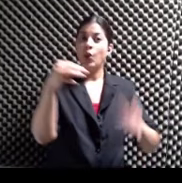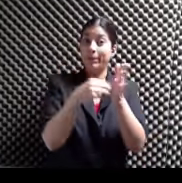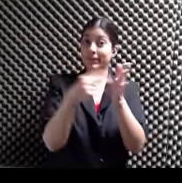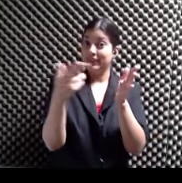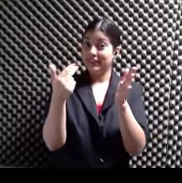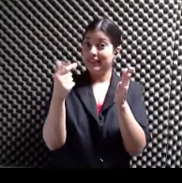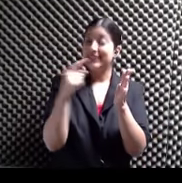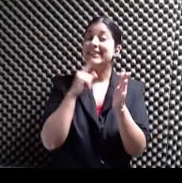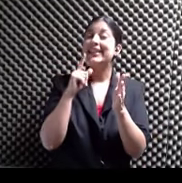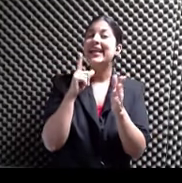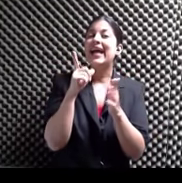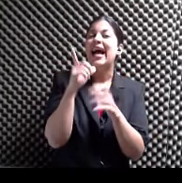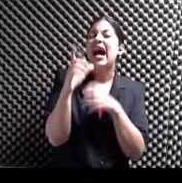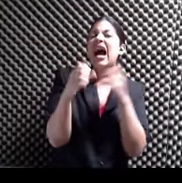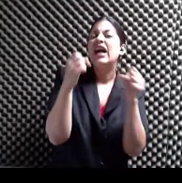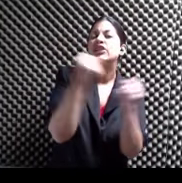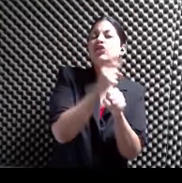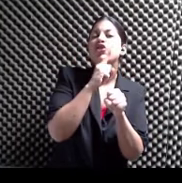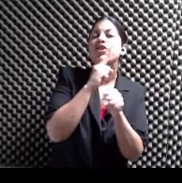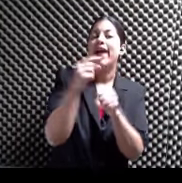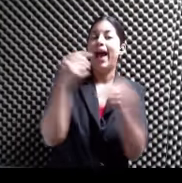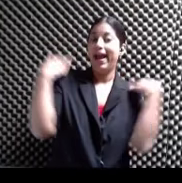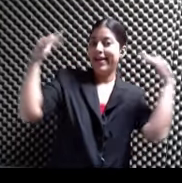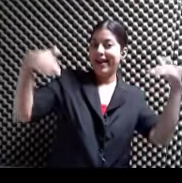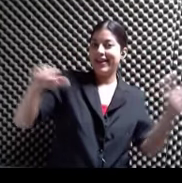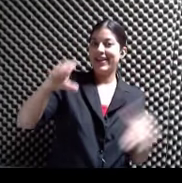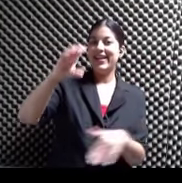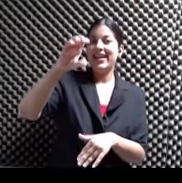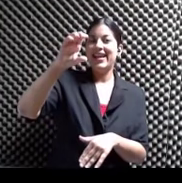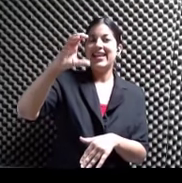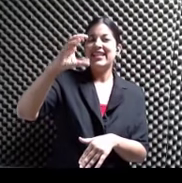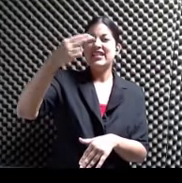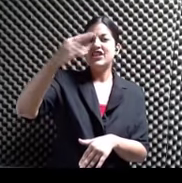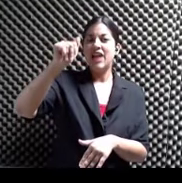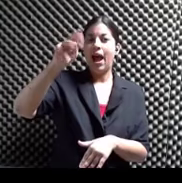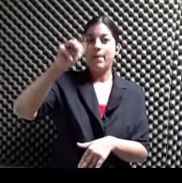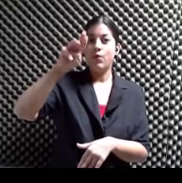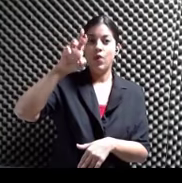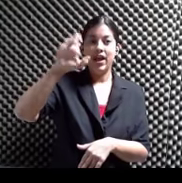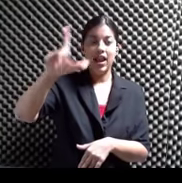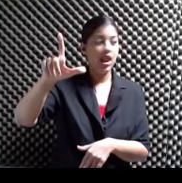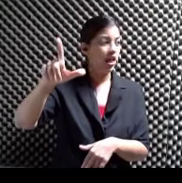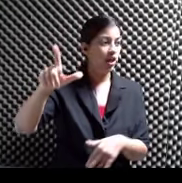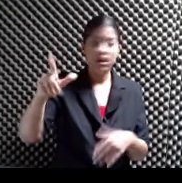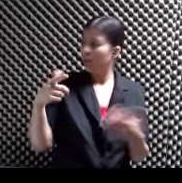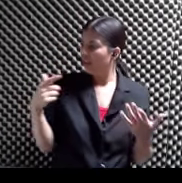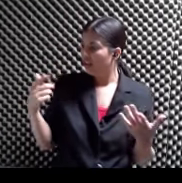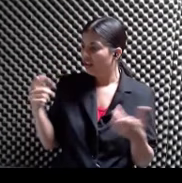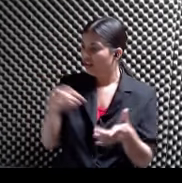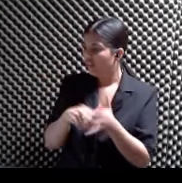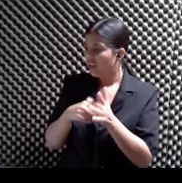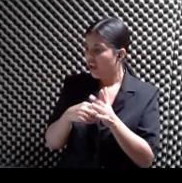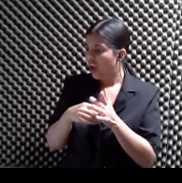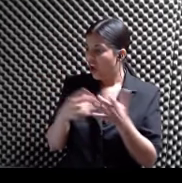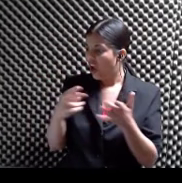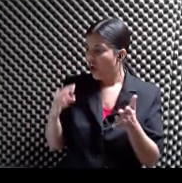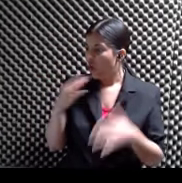Arcángel Chamuel Chamuel con CH ¿Y cómo empatamos eso Con el traje? Porque es el Arcángel del amor Y su color es este